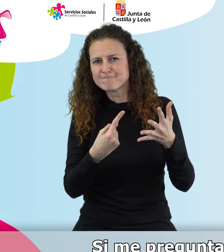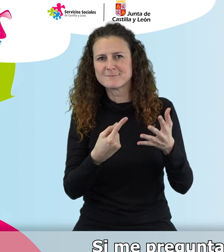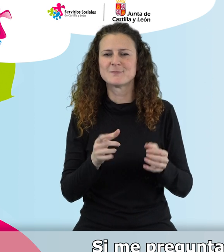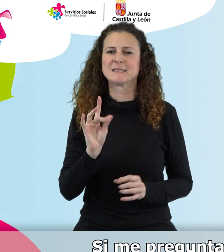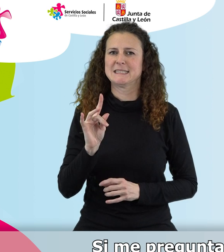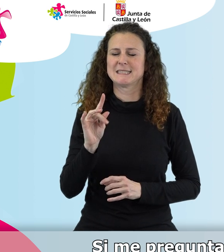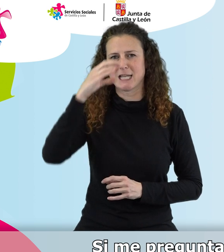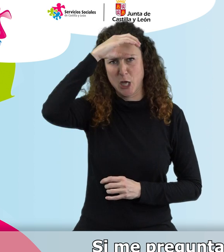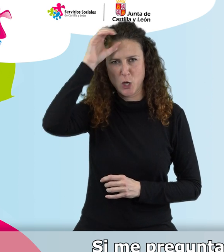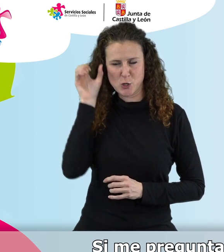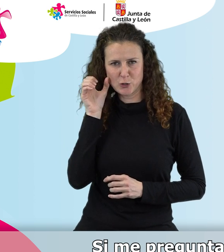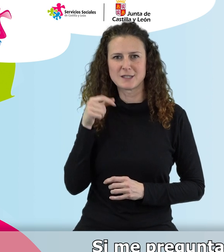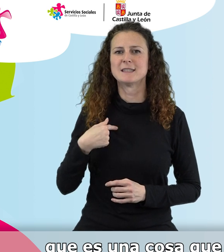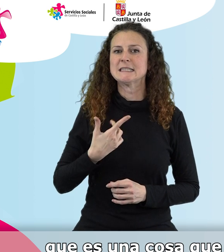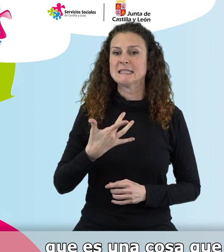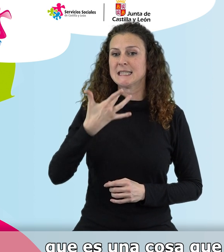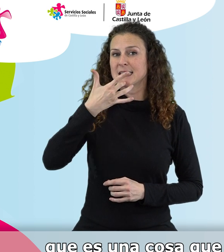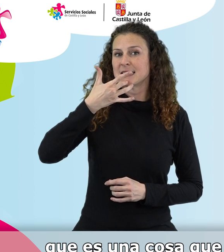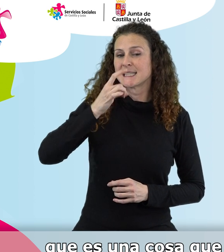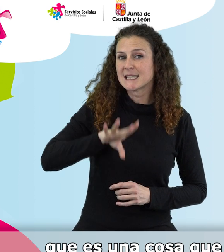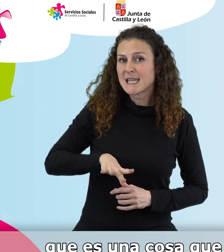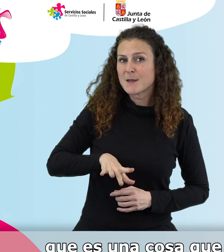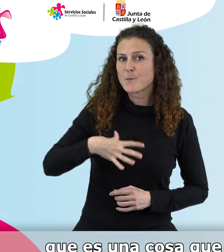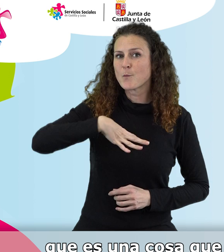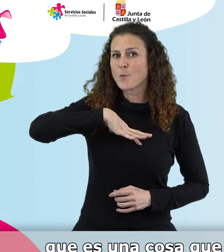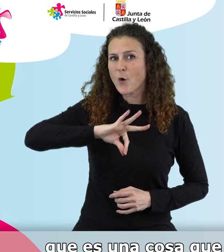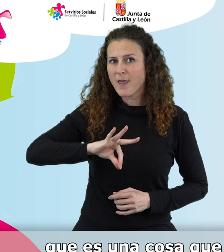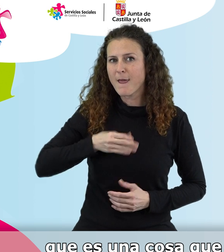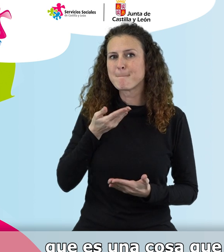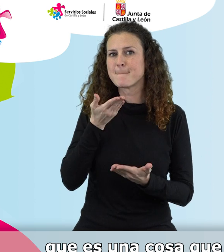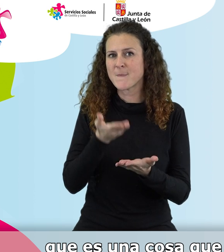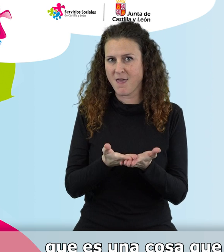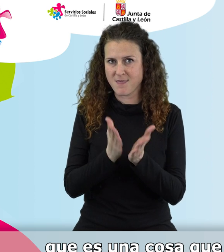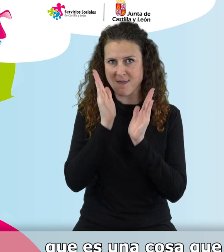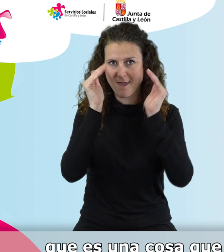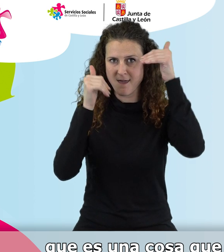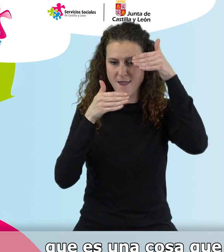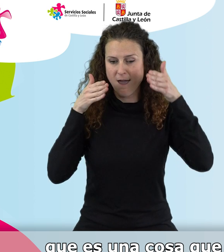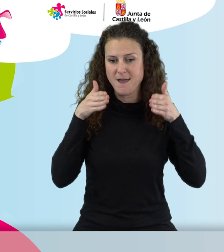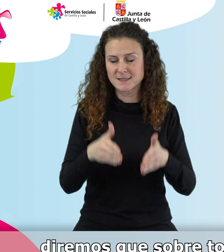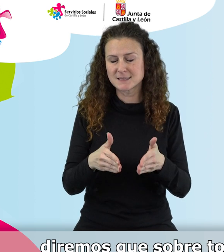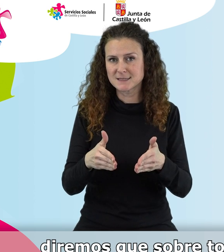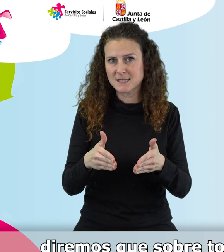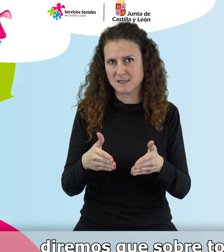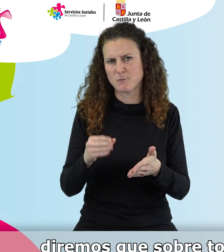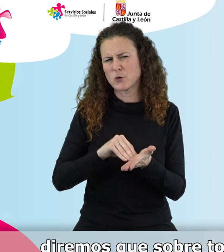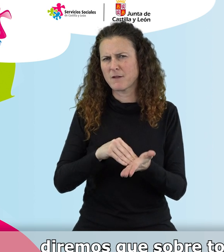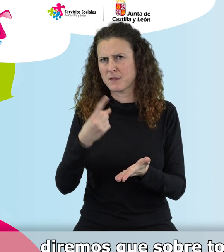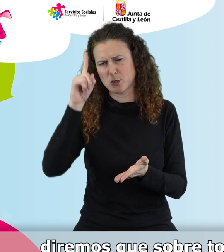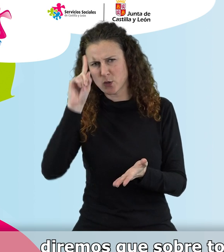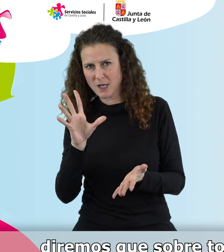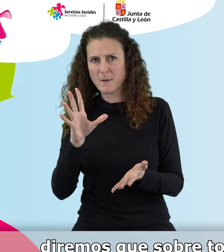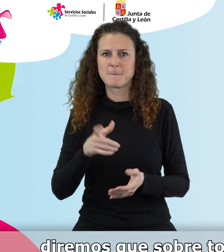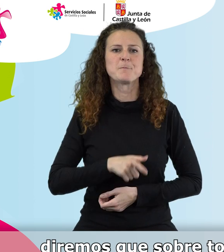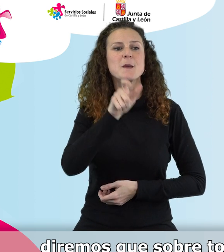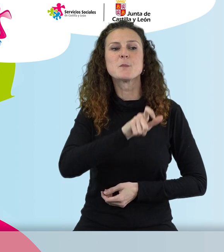también por quién la puede pedir, que es una cosa que suele interesar y es un poco a veces desconocida, diremos que sobre todo